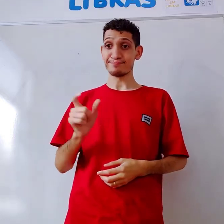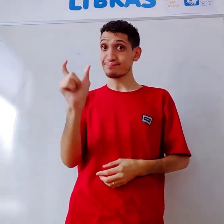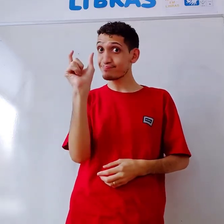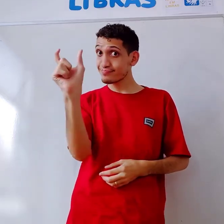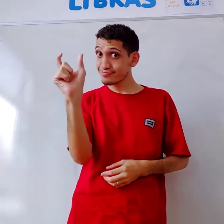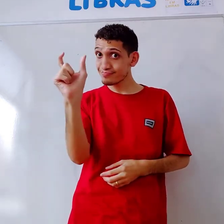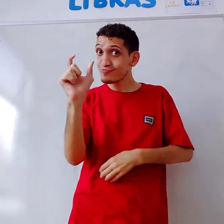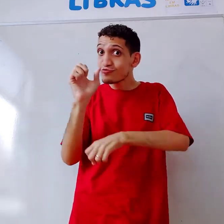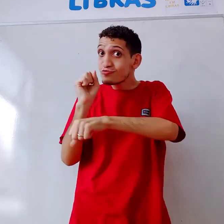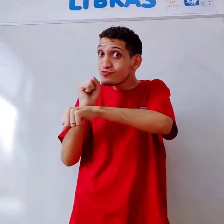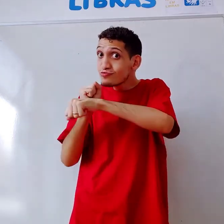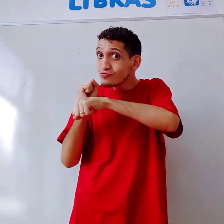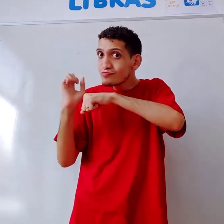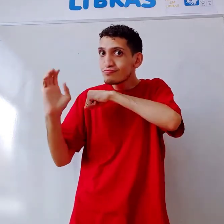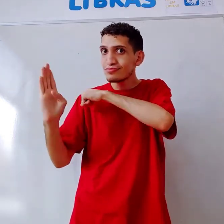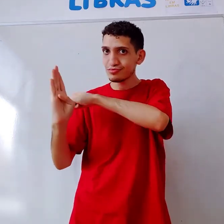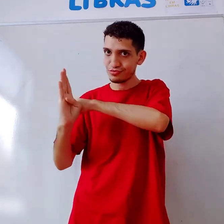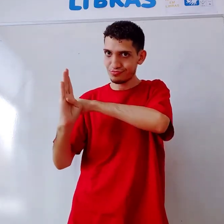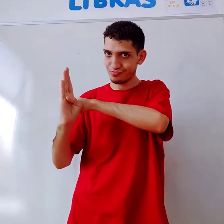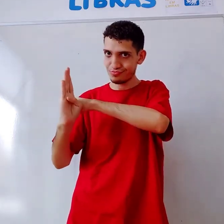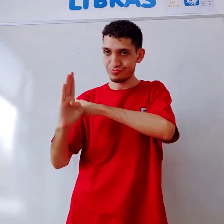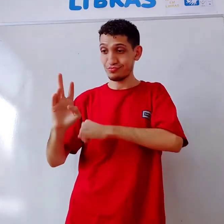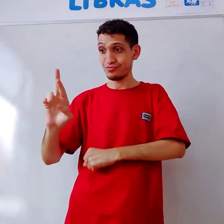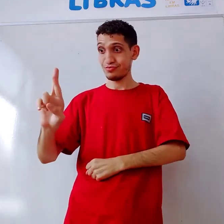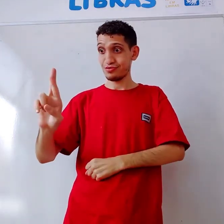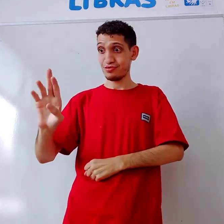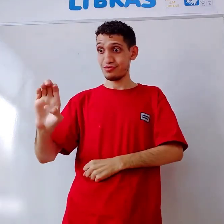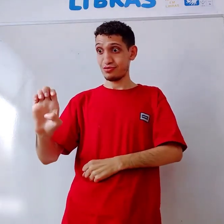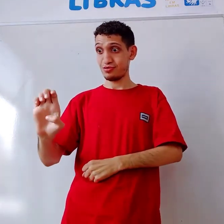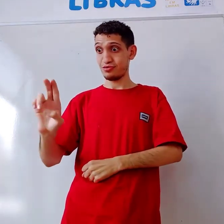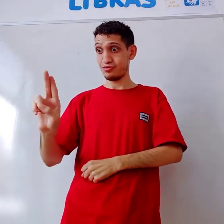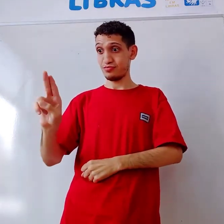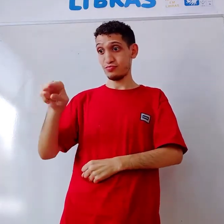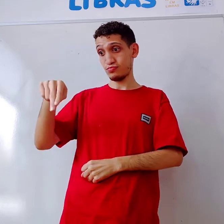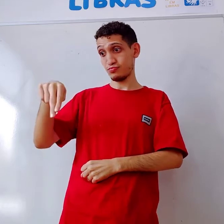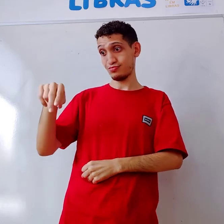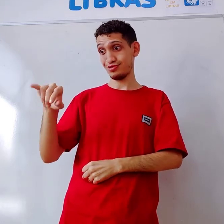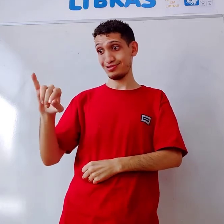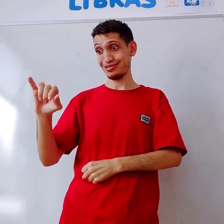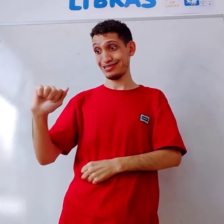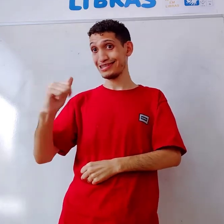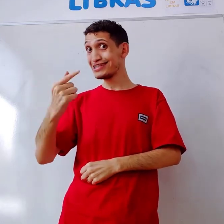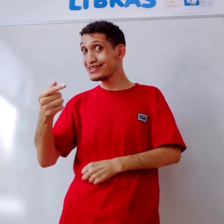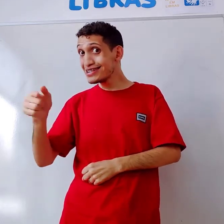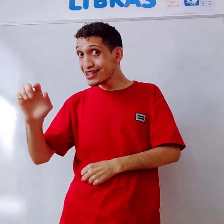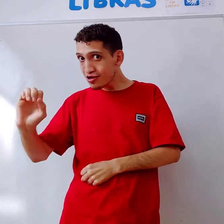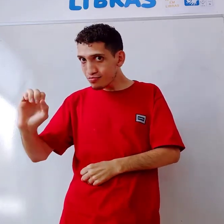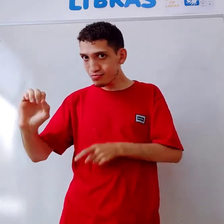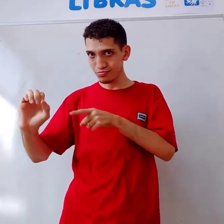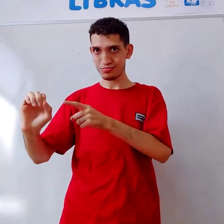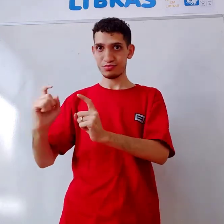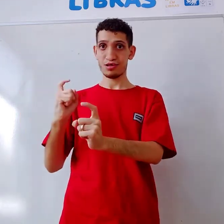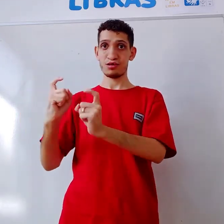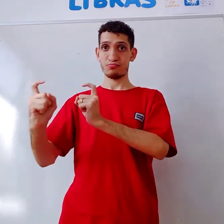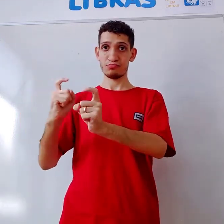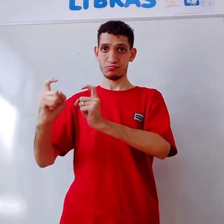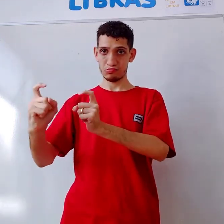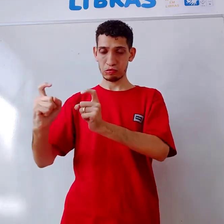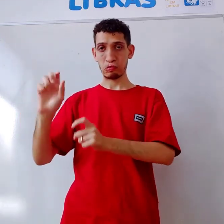olha, palavra, substantivo, reu-mi-ão, reu